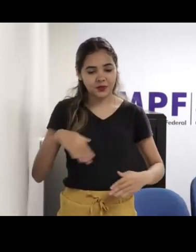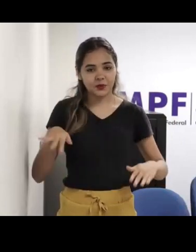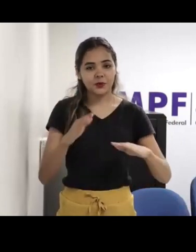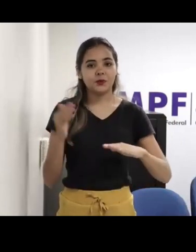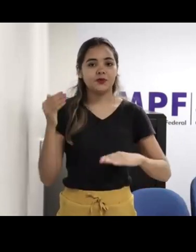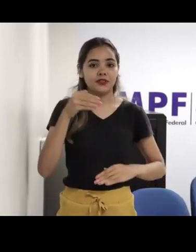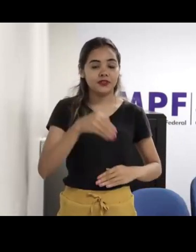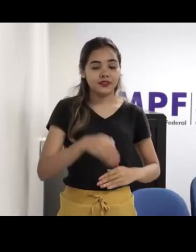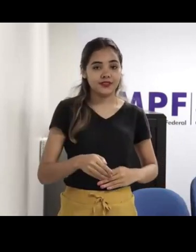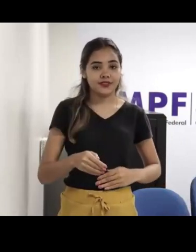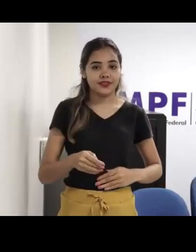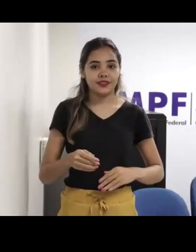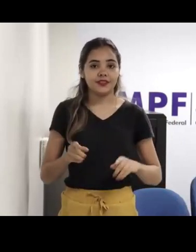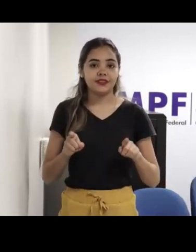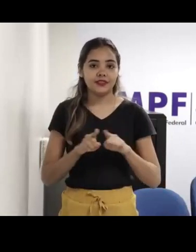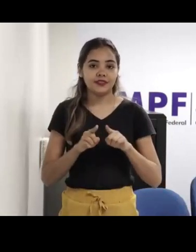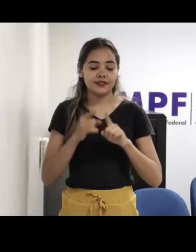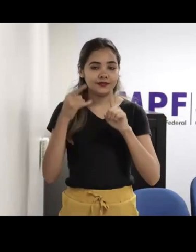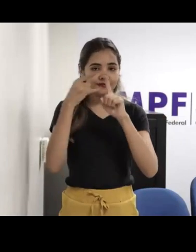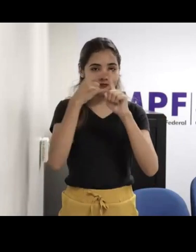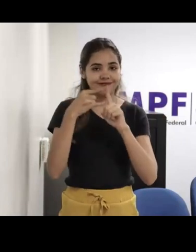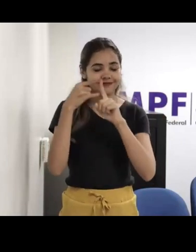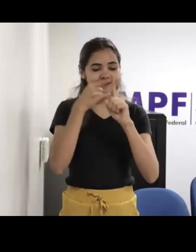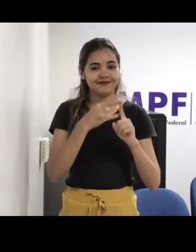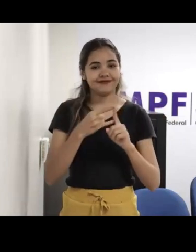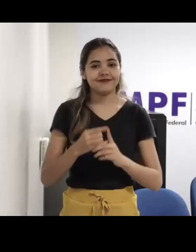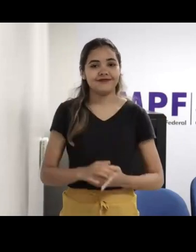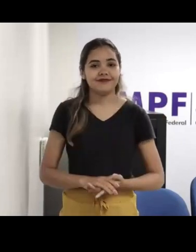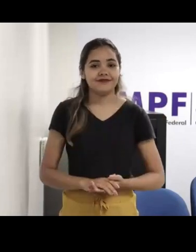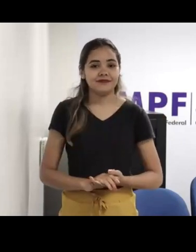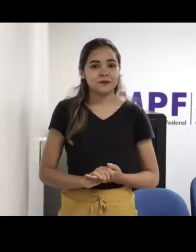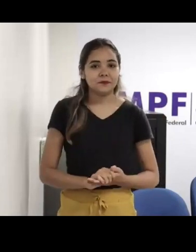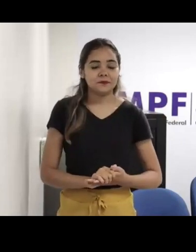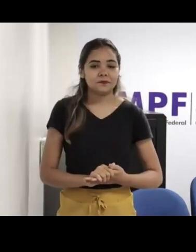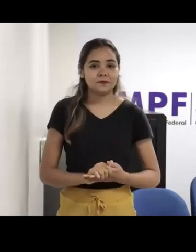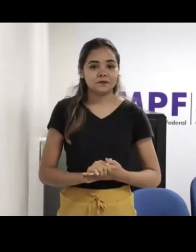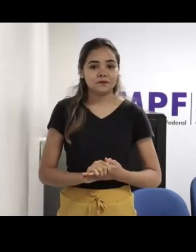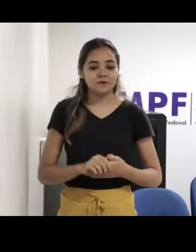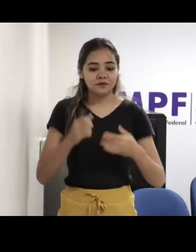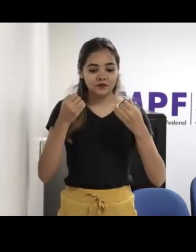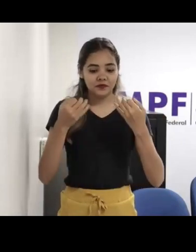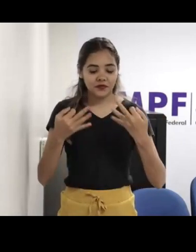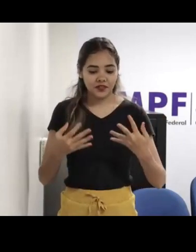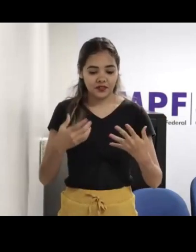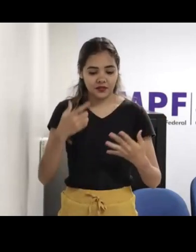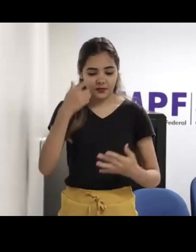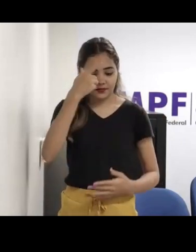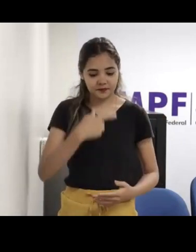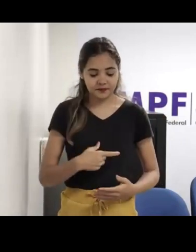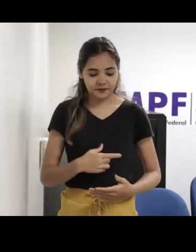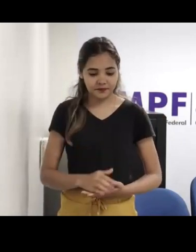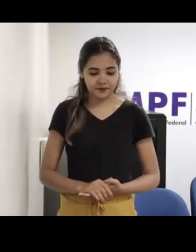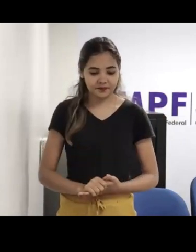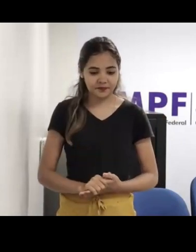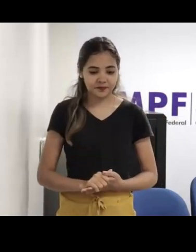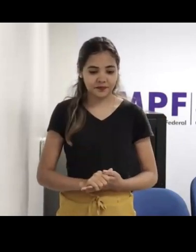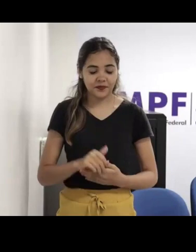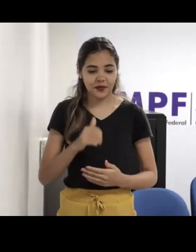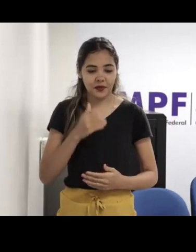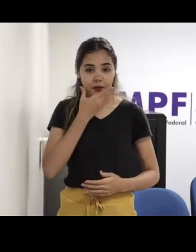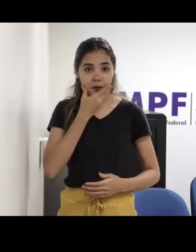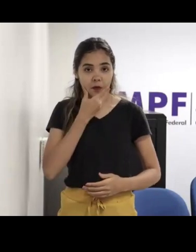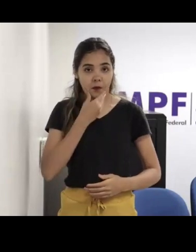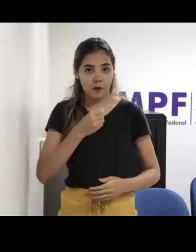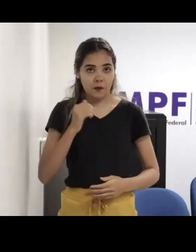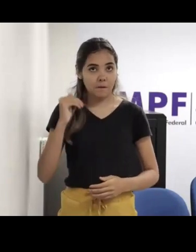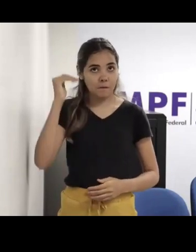gostaria de citar aqui as minhas características para quem nos acompanha de casa. Eu sou um rapaz alza, de